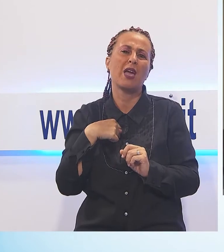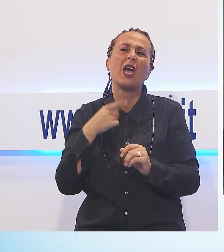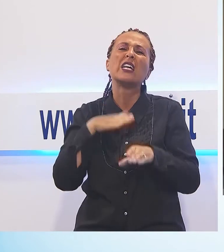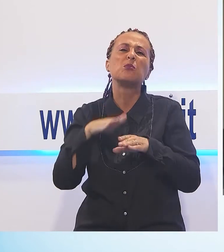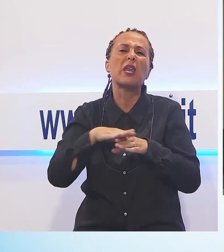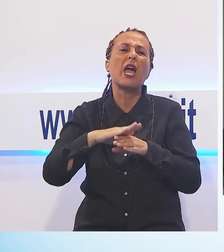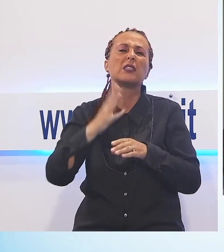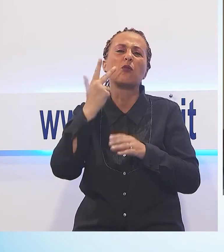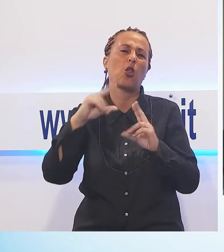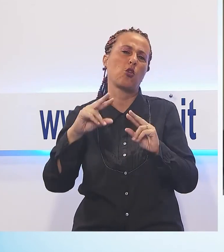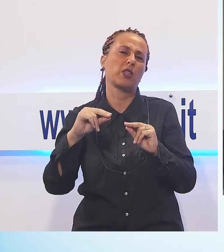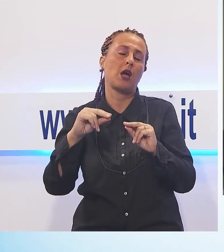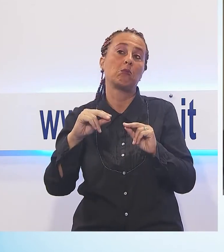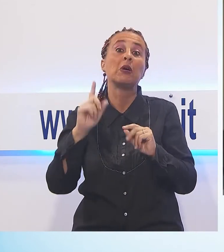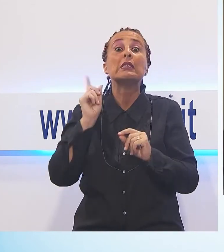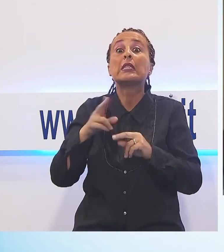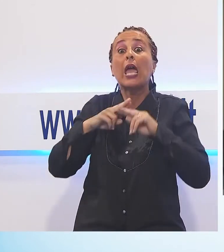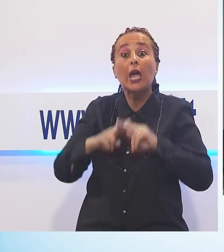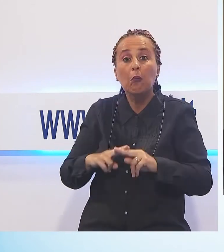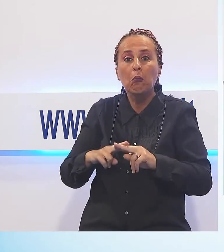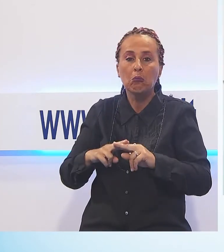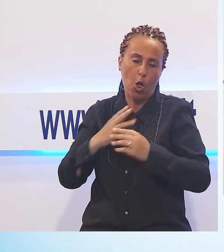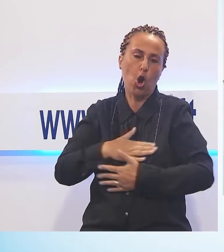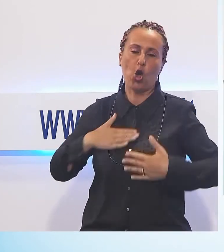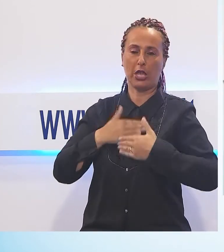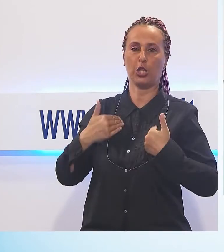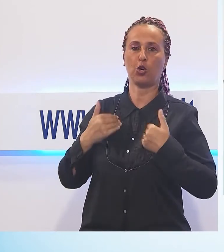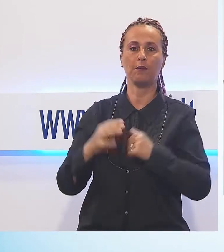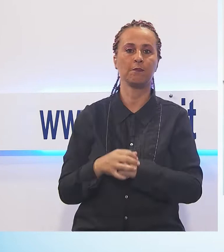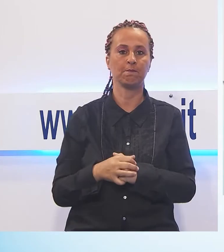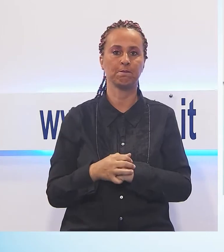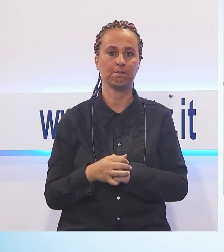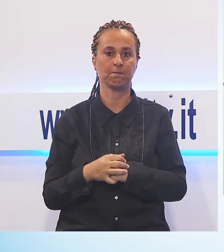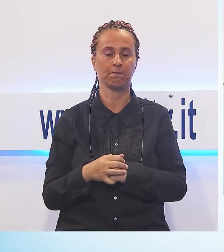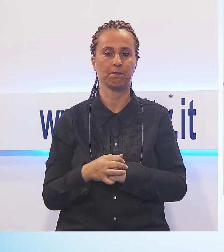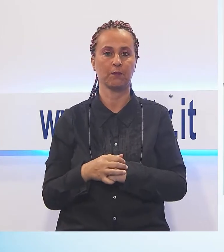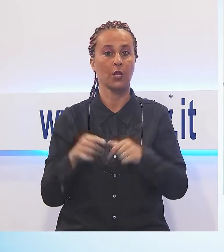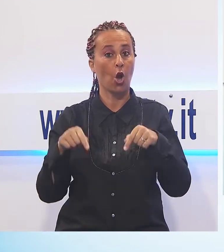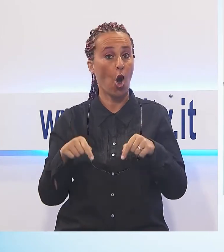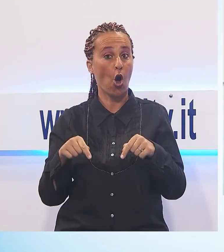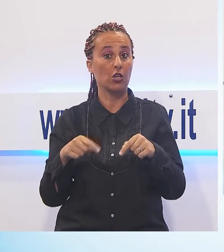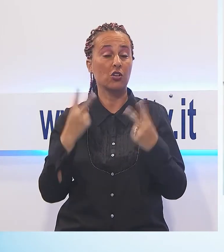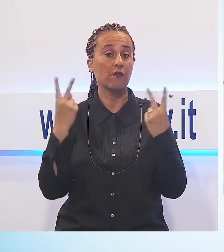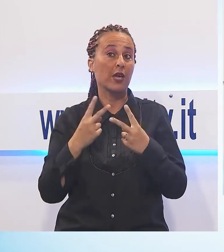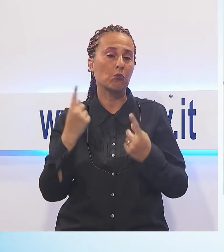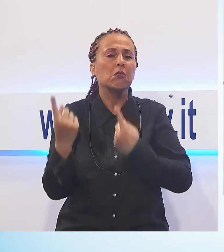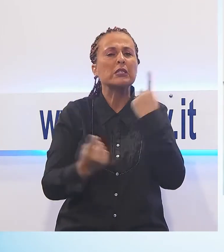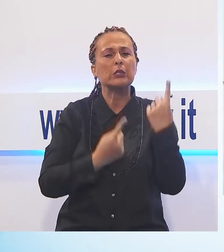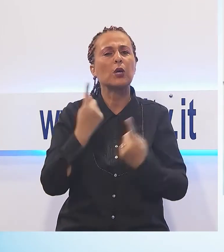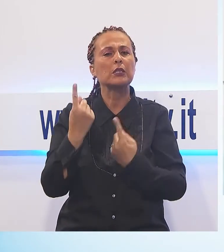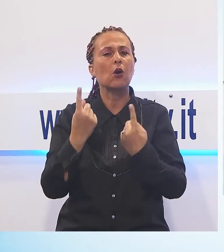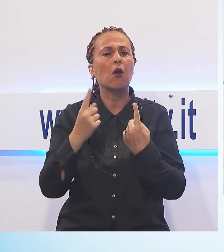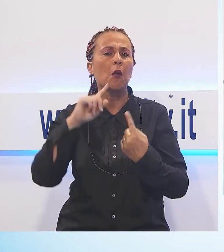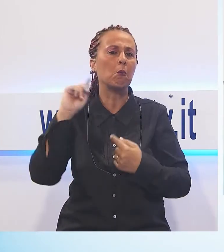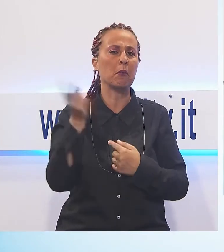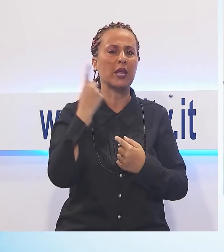Se resta con noi è il benvenuto. Oggi si riparte da una situazione direi più favorevole e quindi